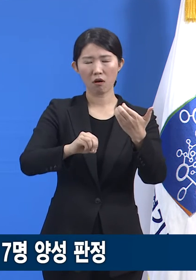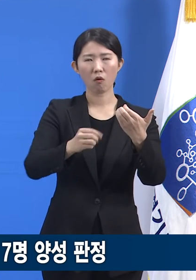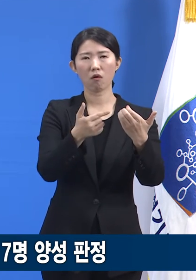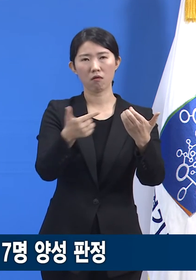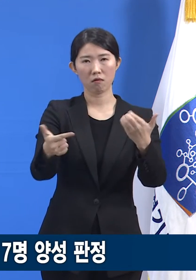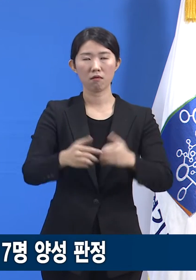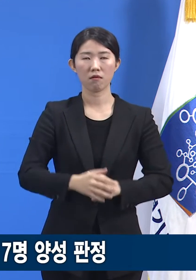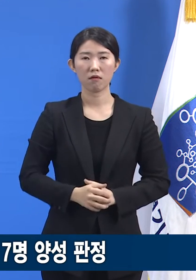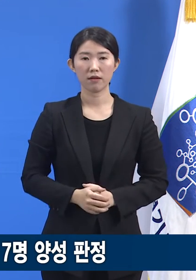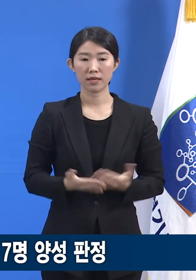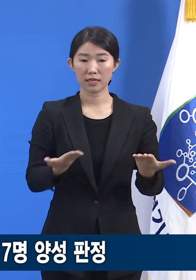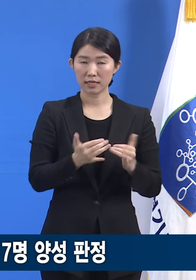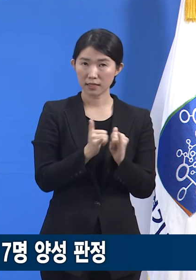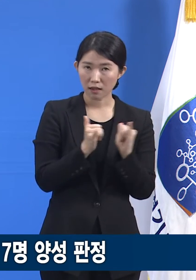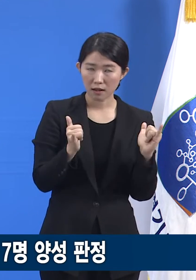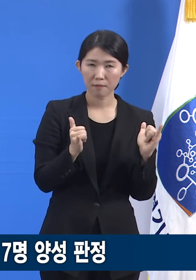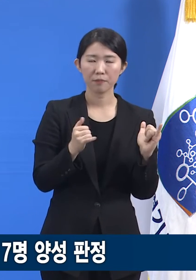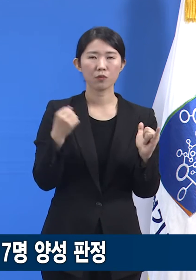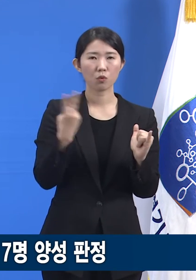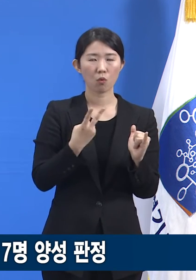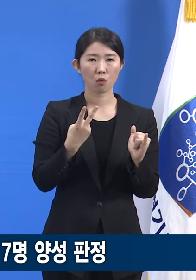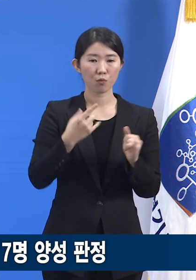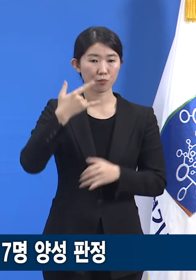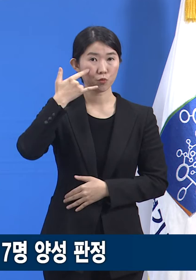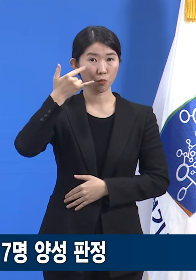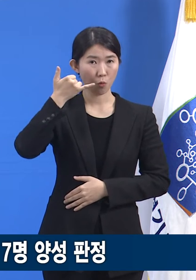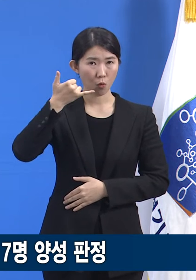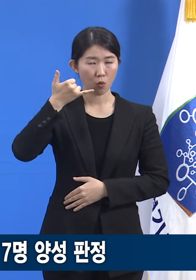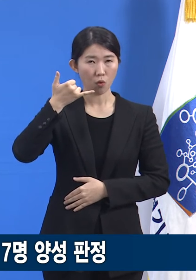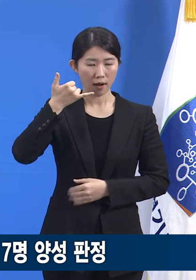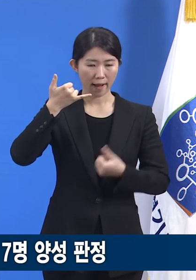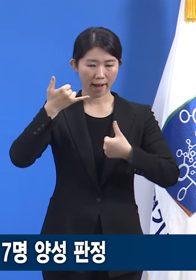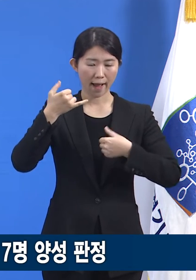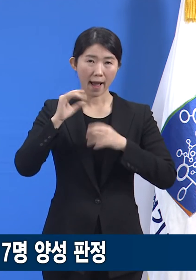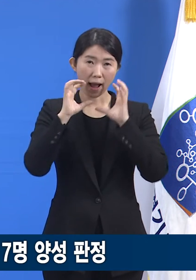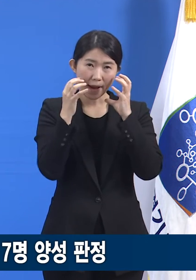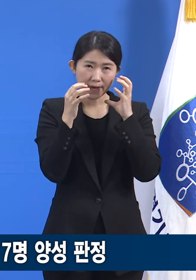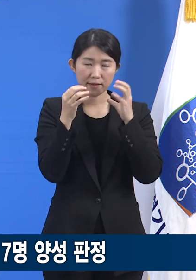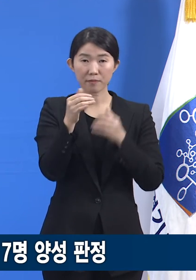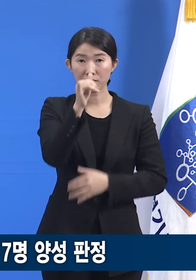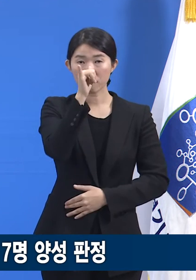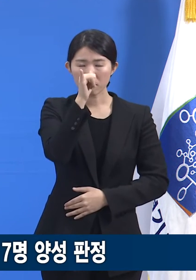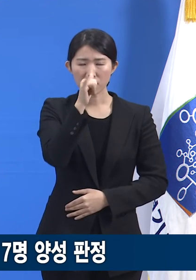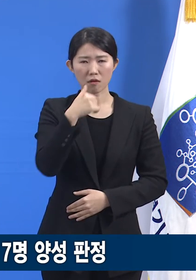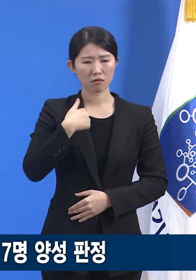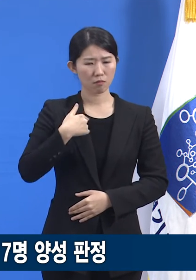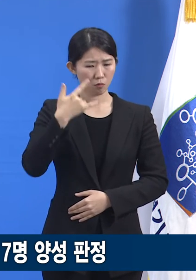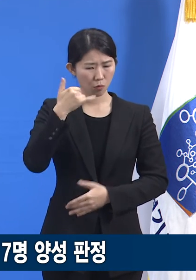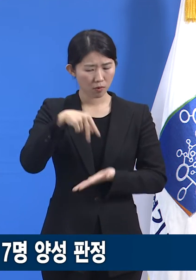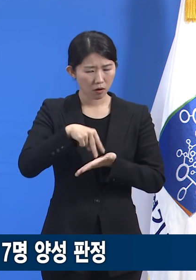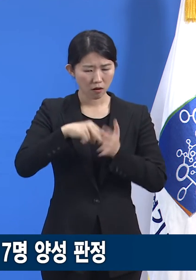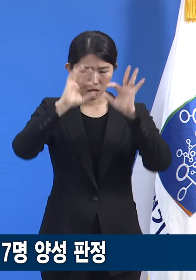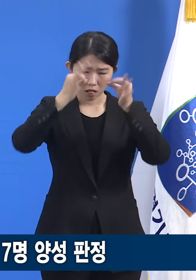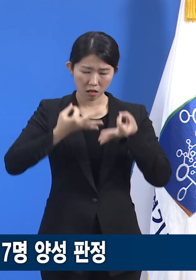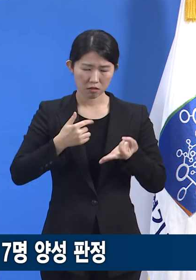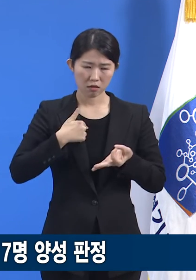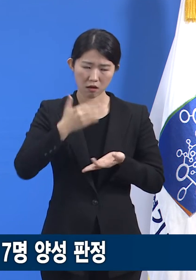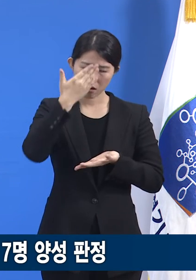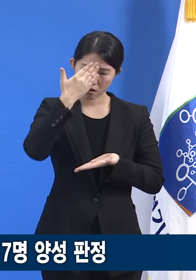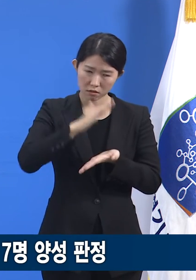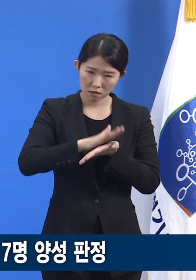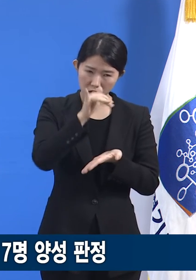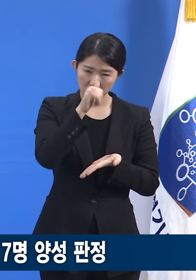시설 관련 종사자와 가정 내 영유아가 있는 가족들께서는 발열이나 호흡기 증상이 있는지 자신의